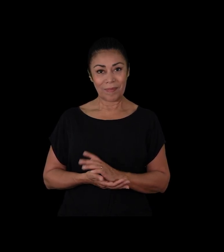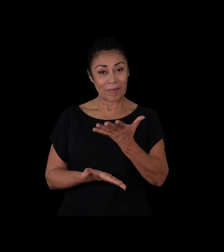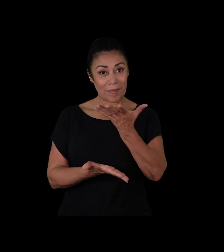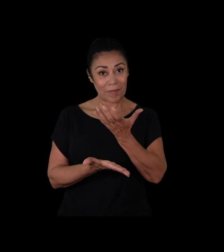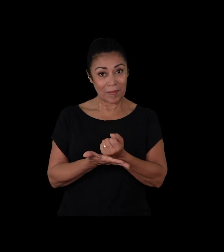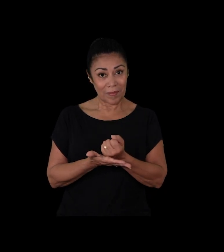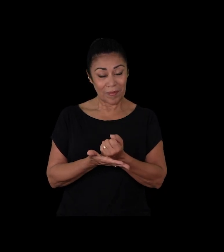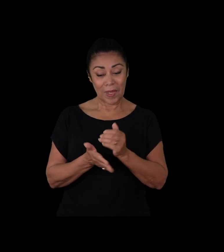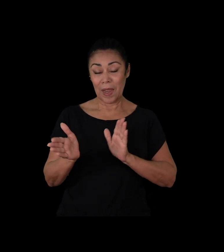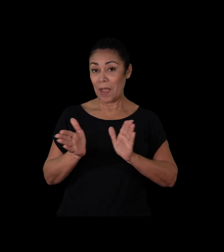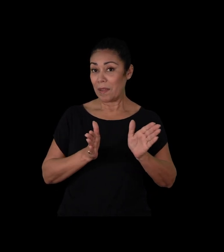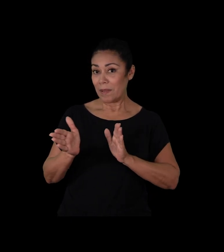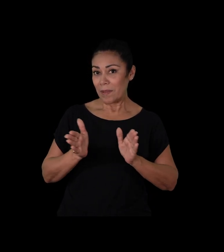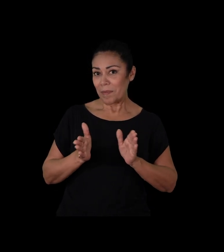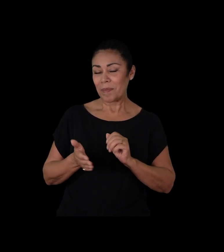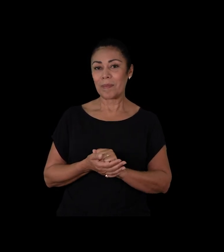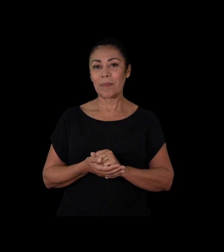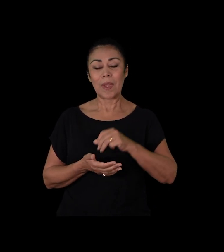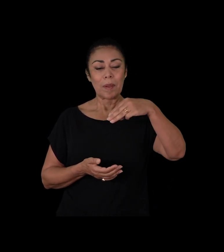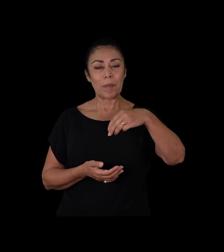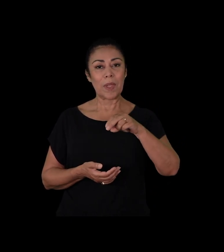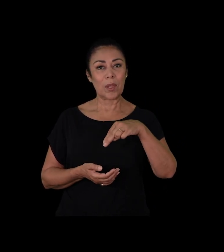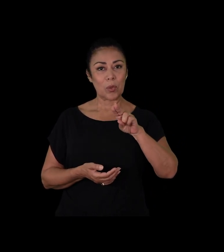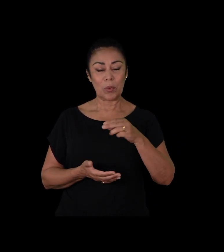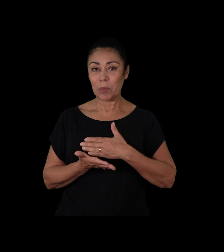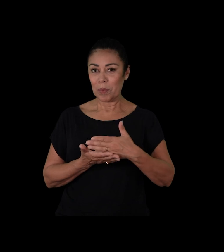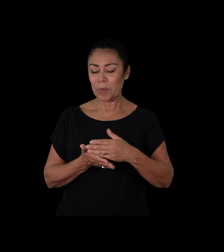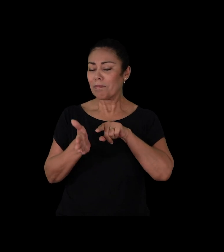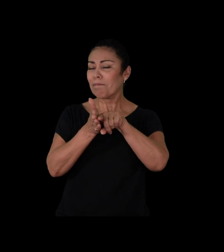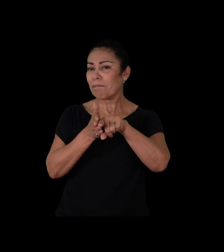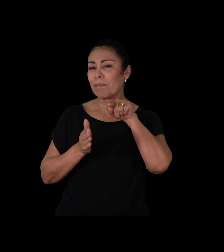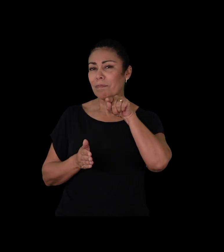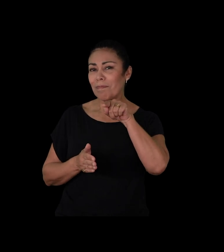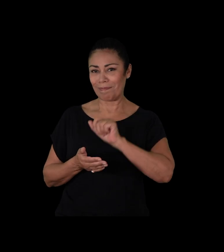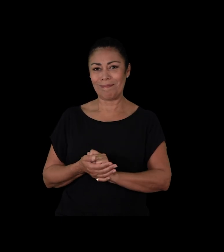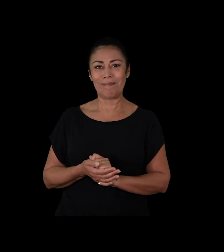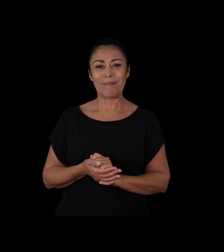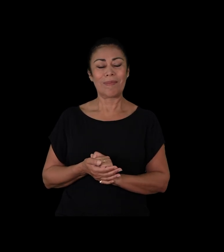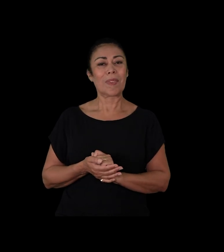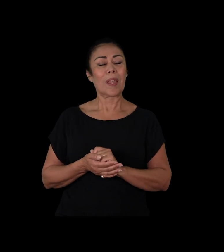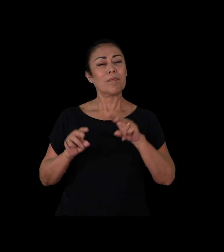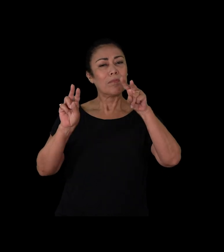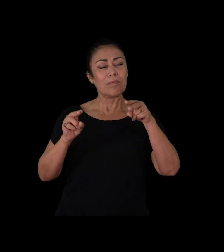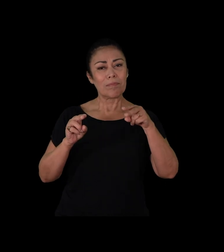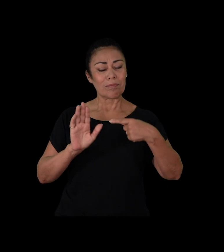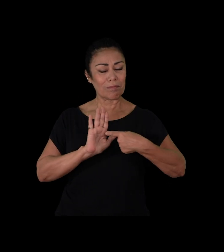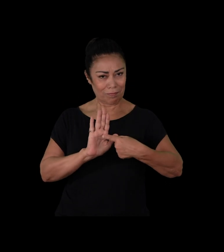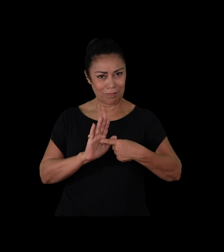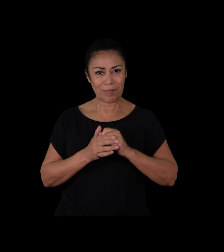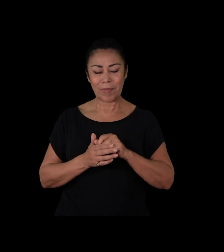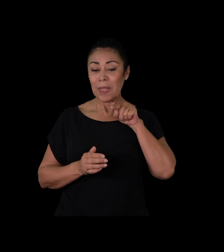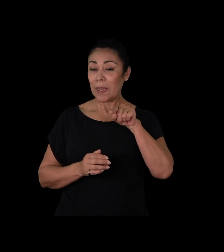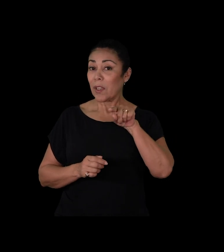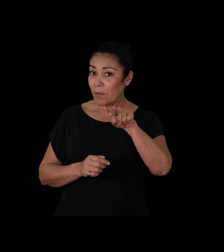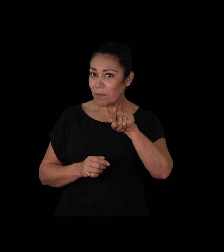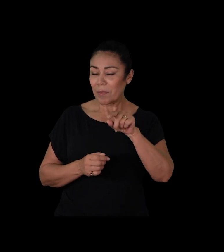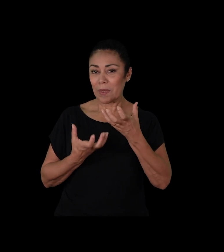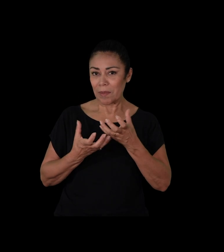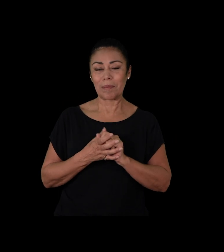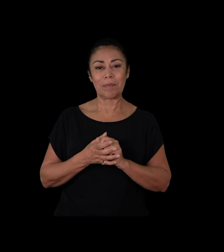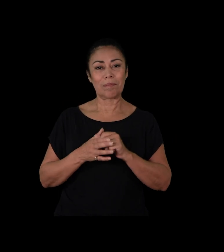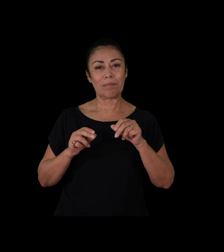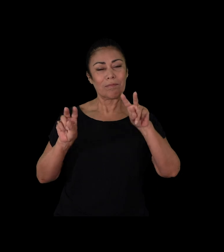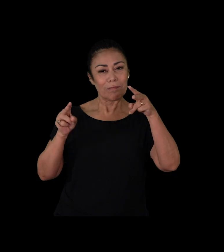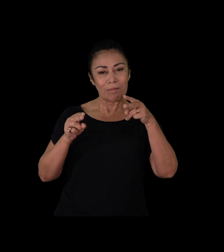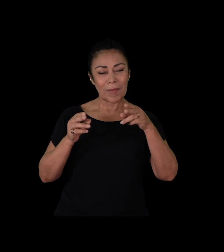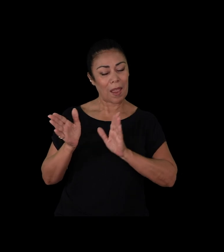Download do arquivo de acessibilidade. Menu inicial. Clique Pesquisar. Títulos disponíveis aparecerão na tela. Clique no título desejado.